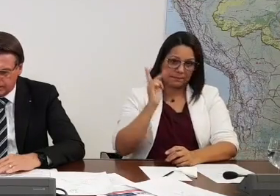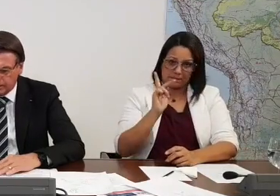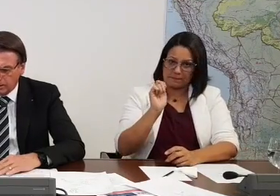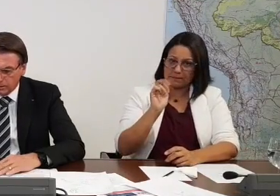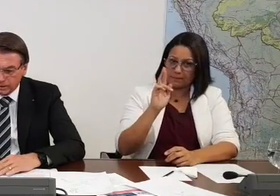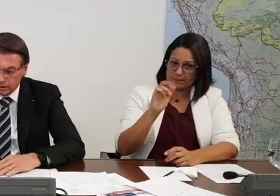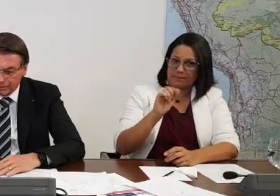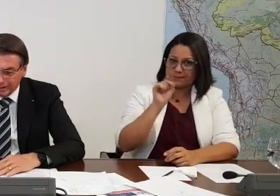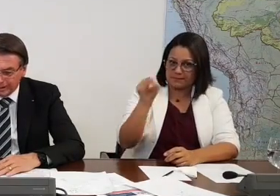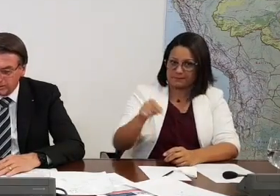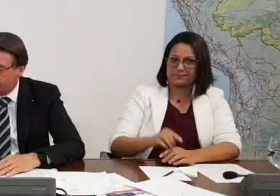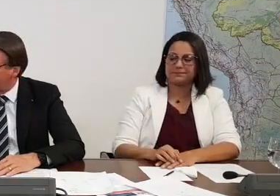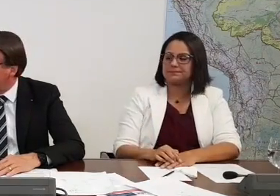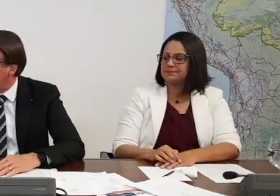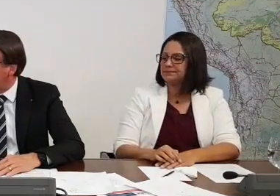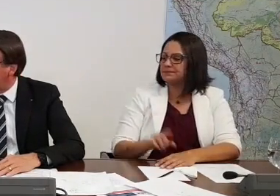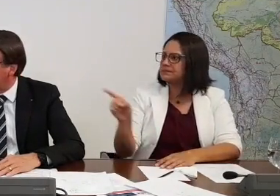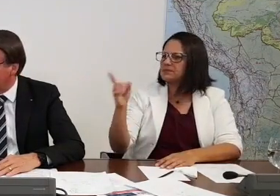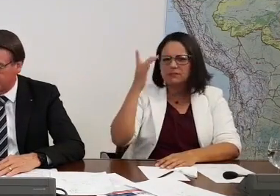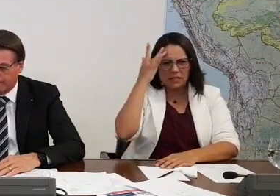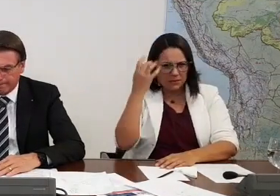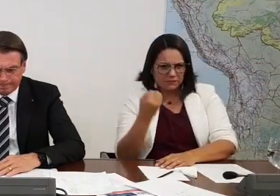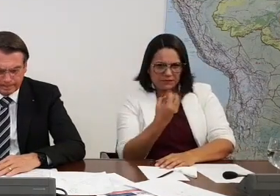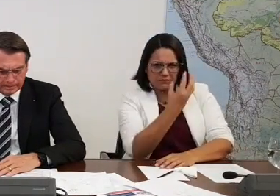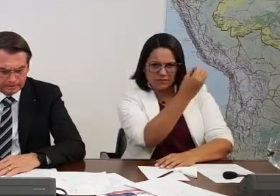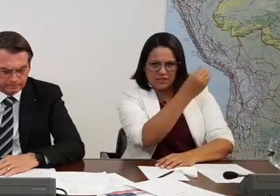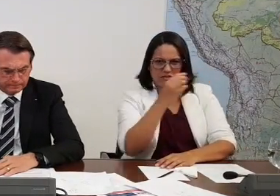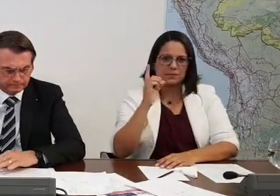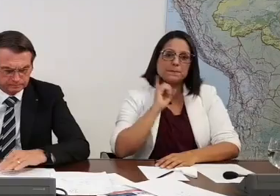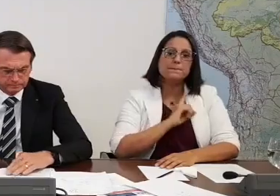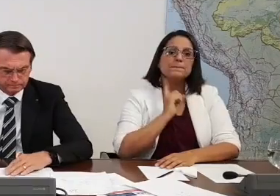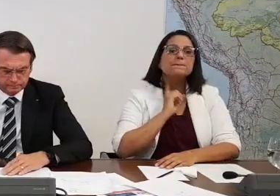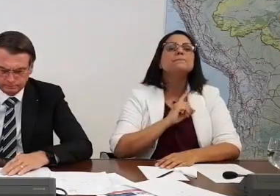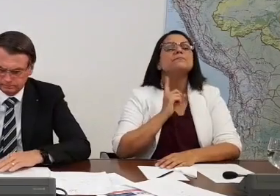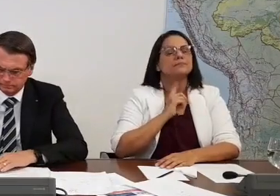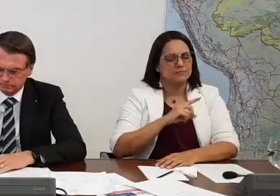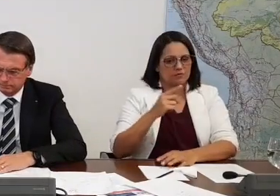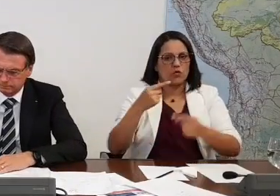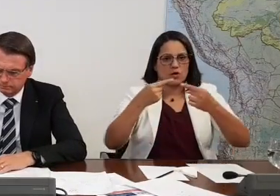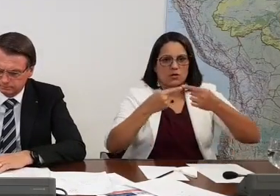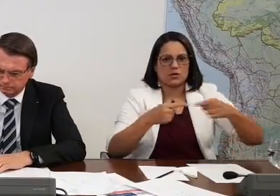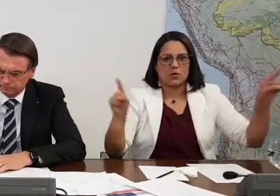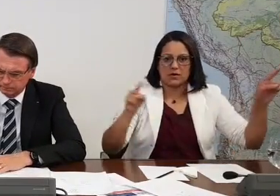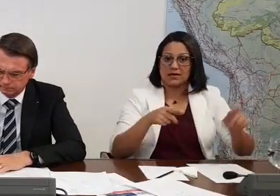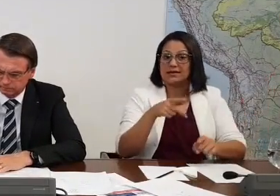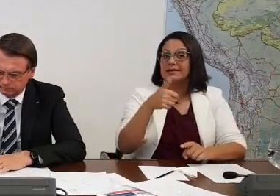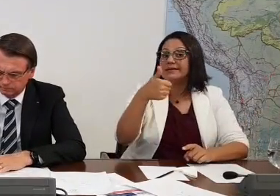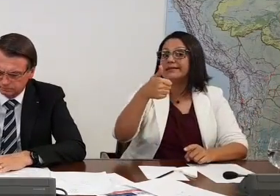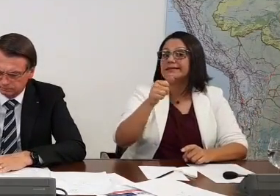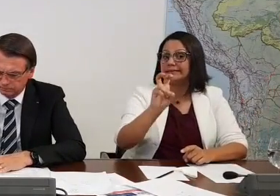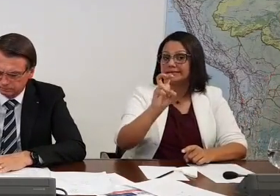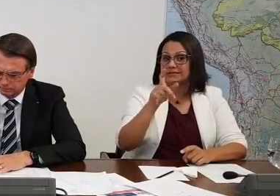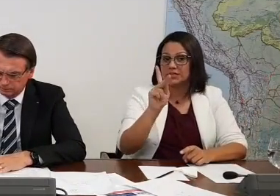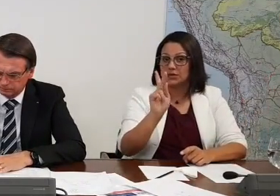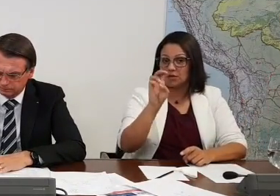Vamos dar uma chegadinha. Terciso, amanhã, você vai para Minas, amanhã fazer o que lá? Vou lá inaugurar 15 quilômetros da BR-381 Minas, presidente. BR-381 Minas é uma